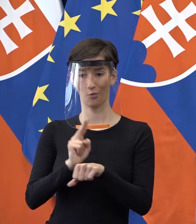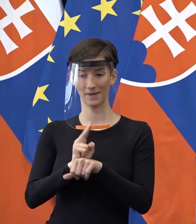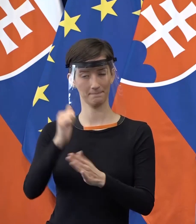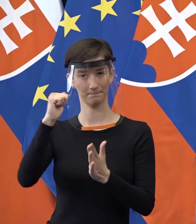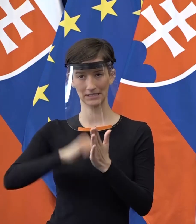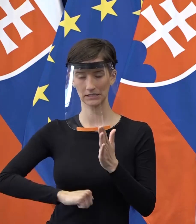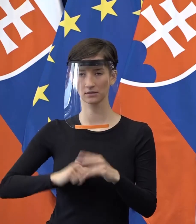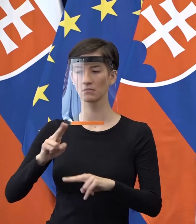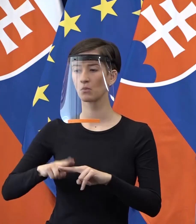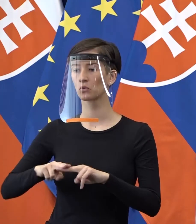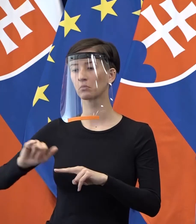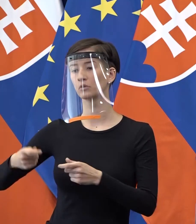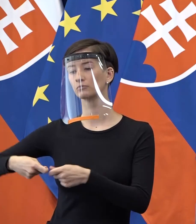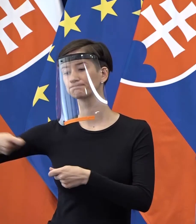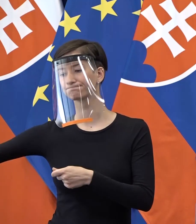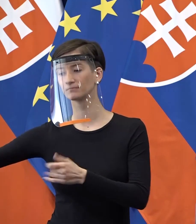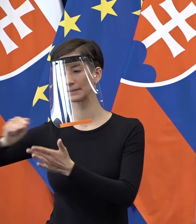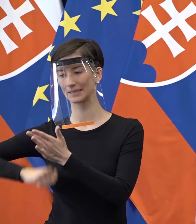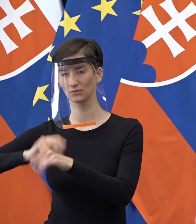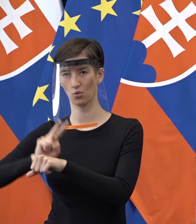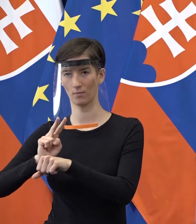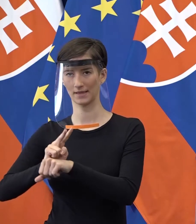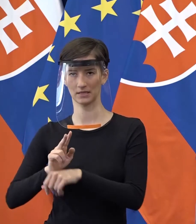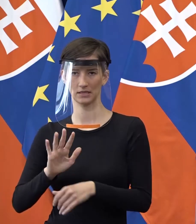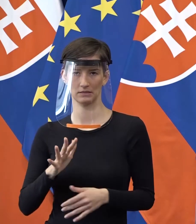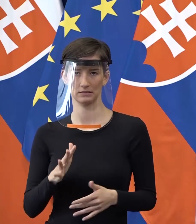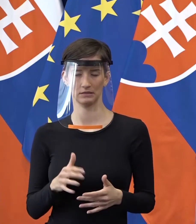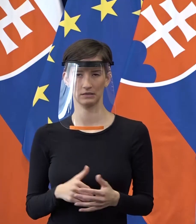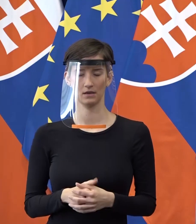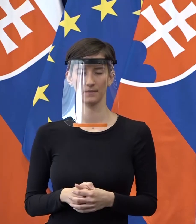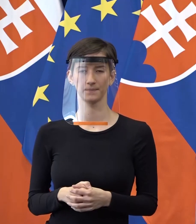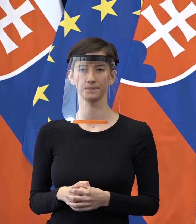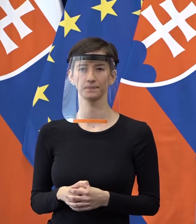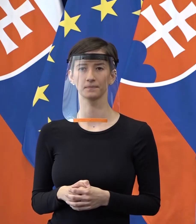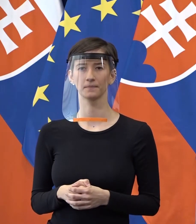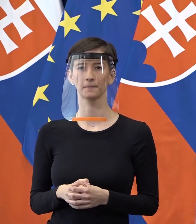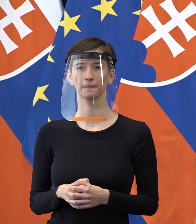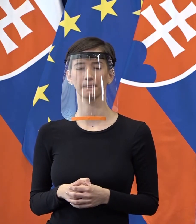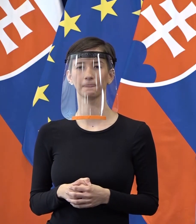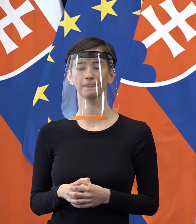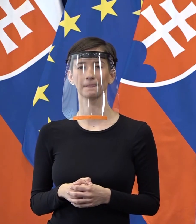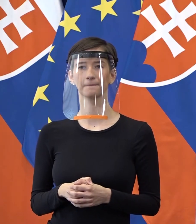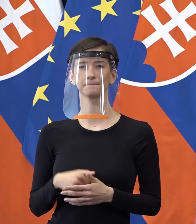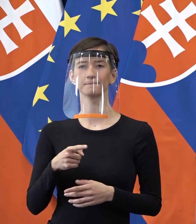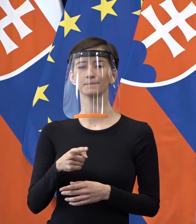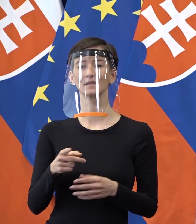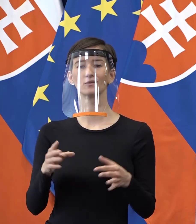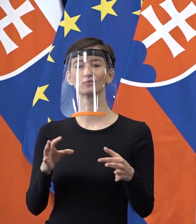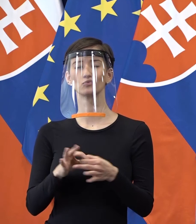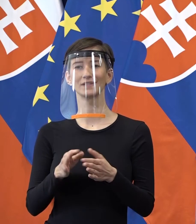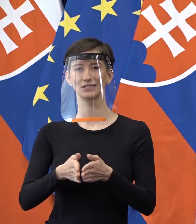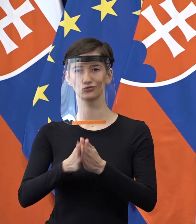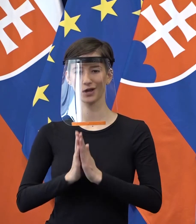vzťahuje uznesenie vlády, predlžiť ich mandát. Samozrejme, že aj tá žiadosť zo strany ministerstva